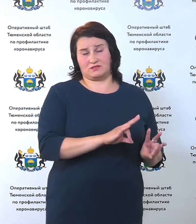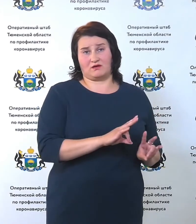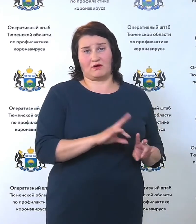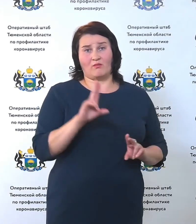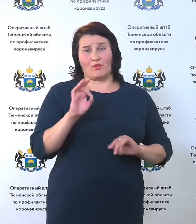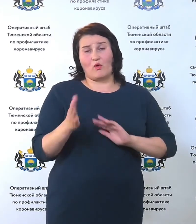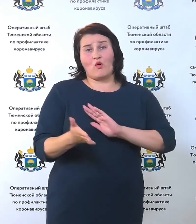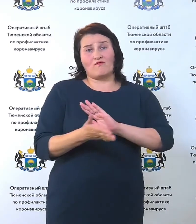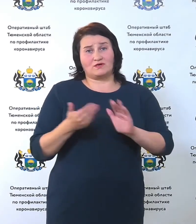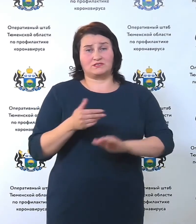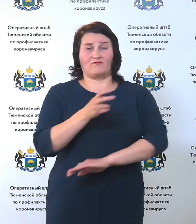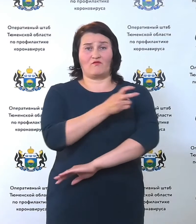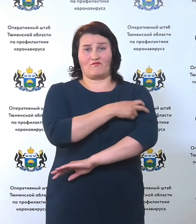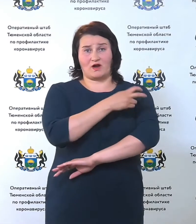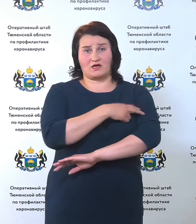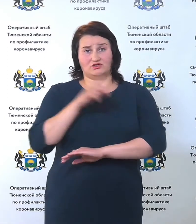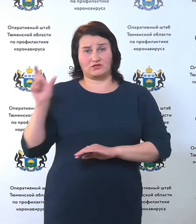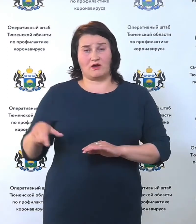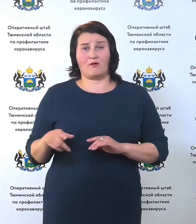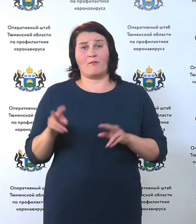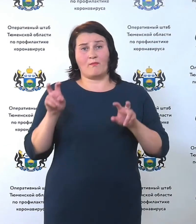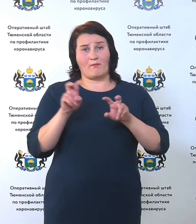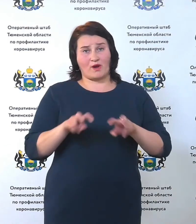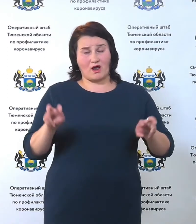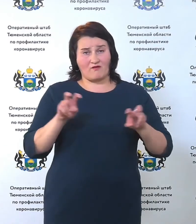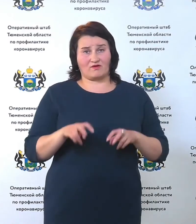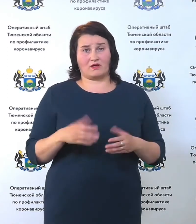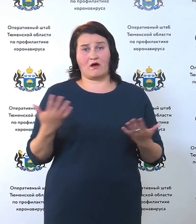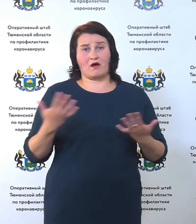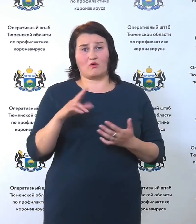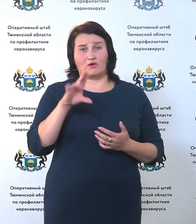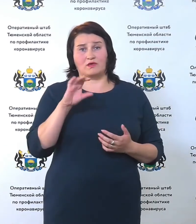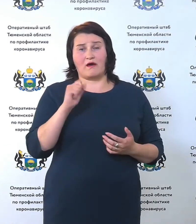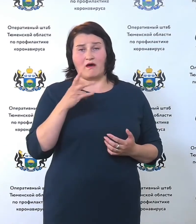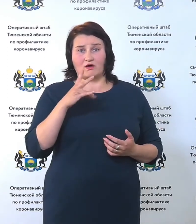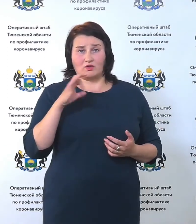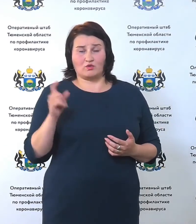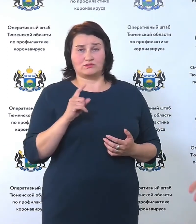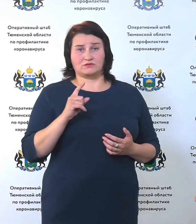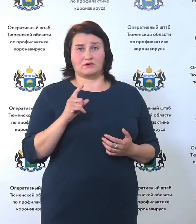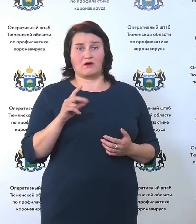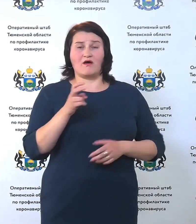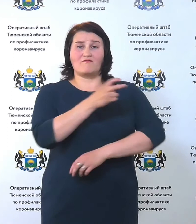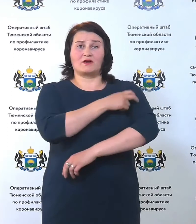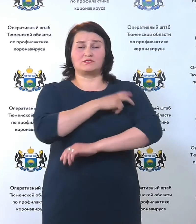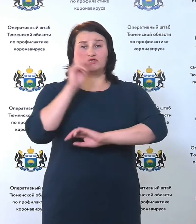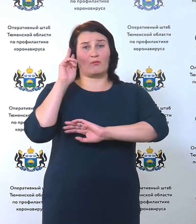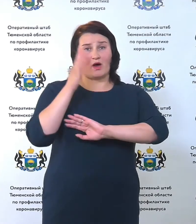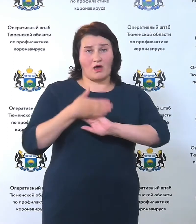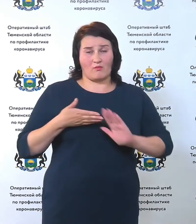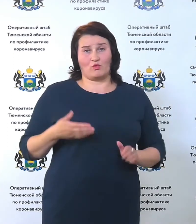вызову врача проверят, даже при наличии ваших симптомов. Определят диагноз. Поймём, ну врачи поймут,